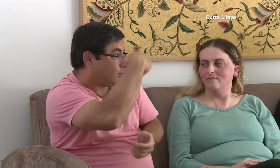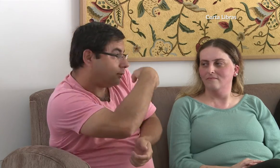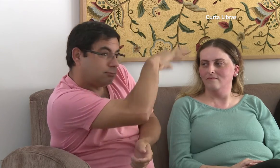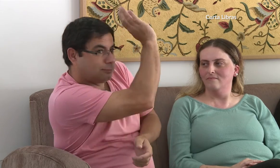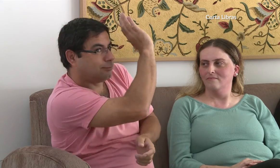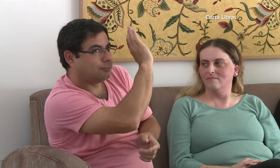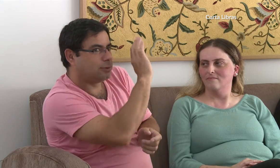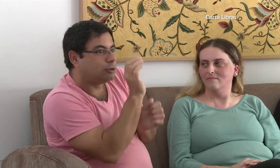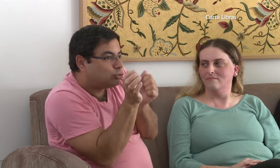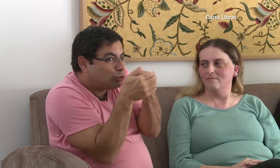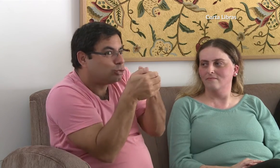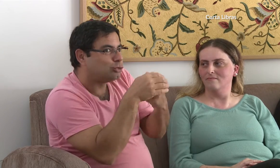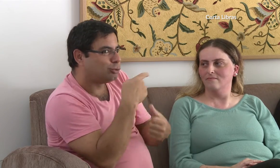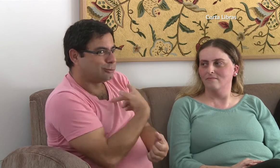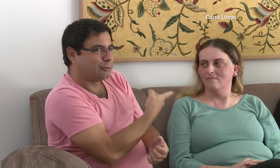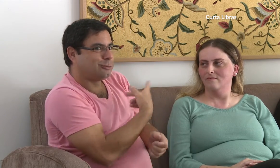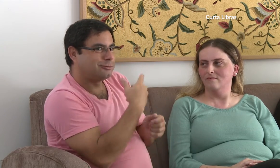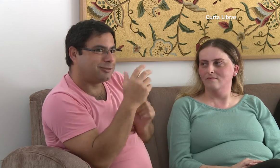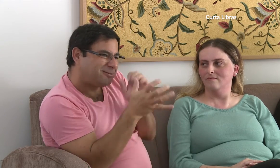por perto.